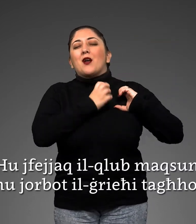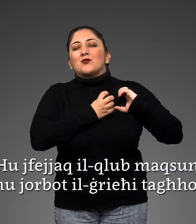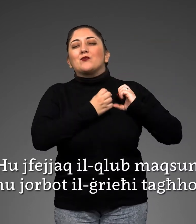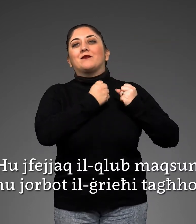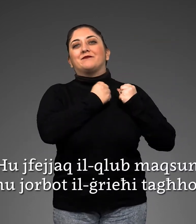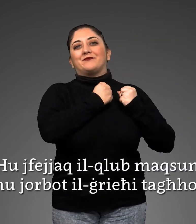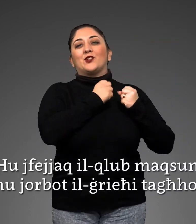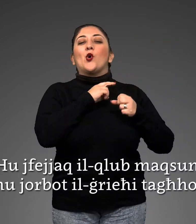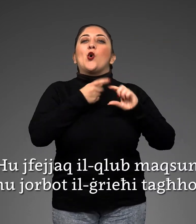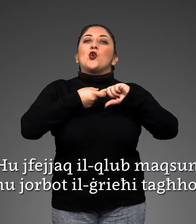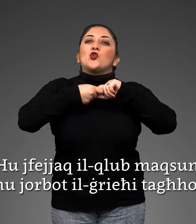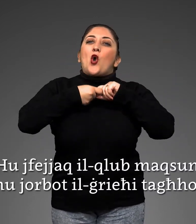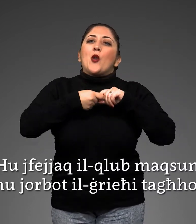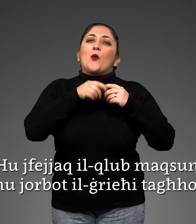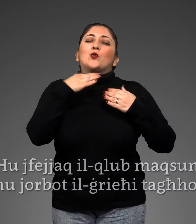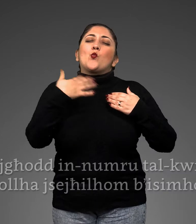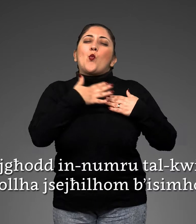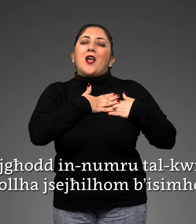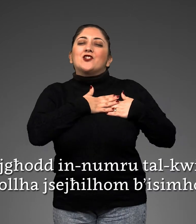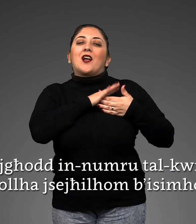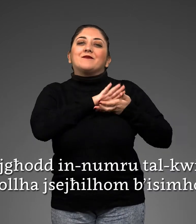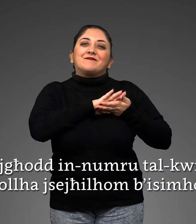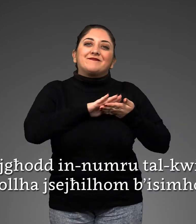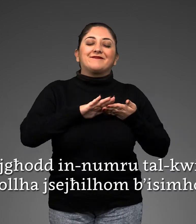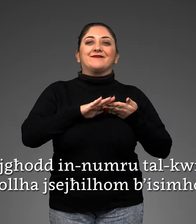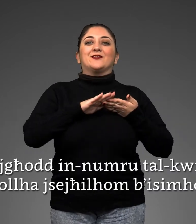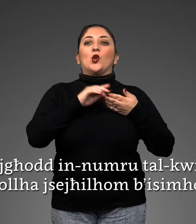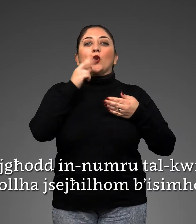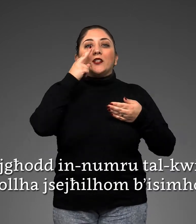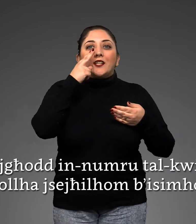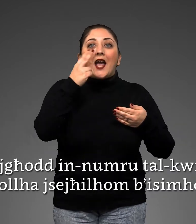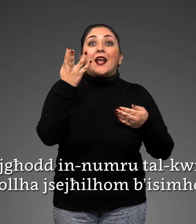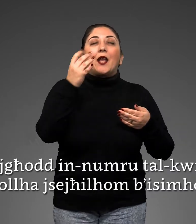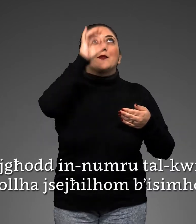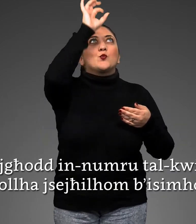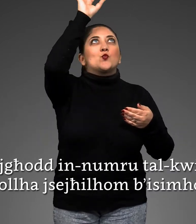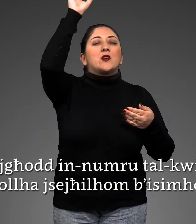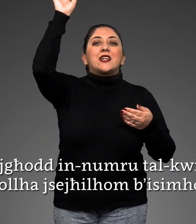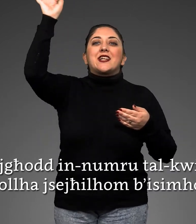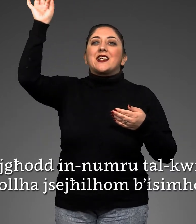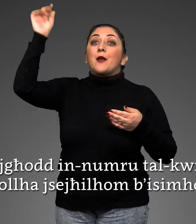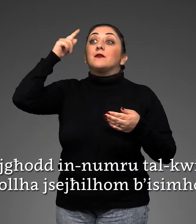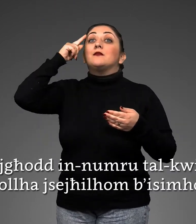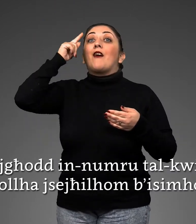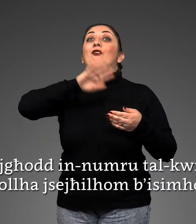U jorbot l-ġriħe taħxum. U jjottin numru ta' l-kwiekeb. Kolla jisajħilom bi simmum.